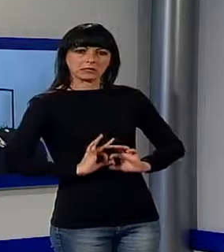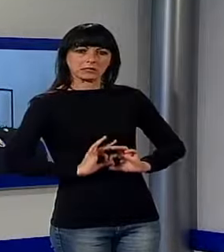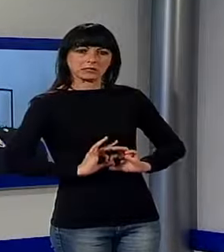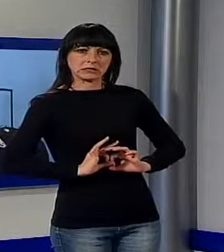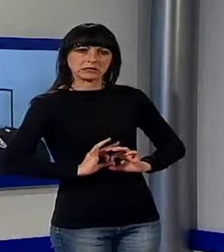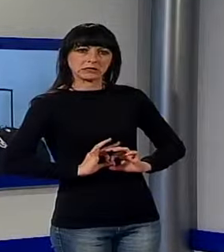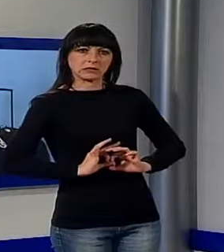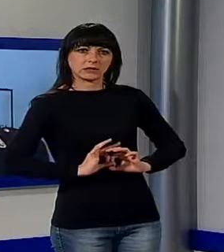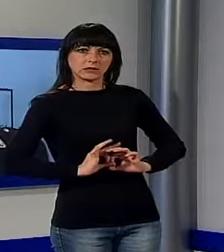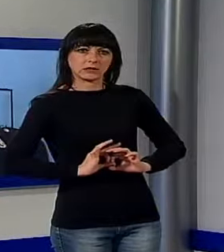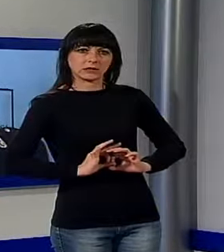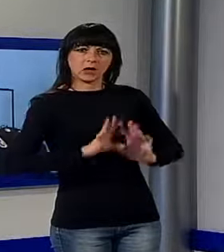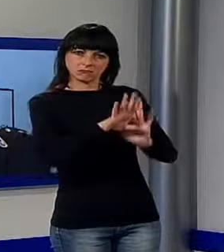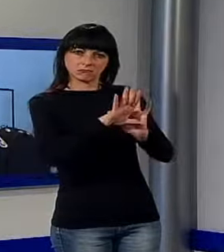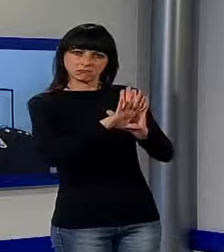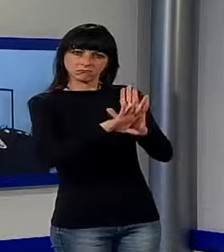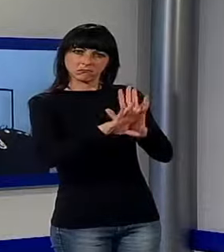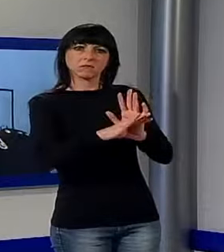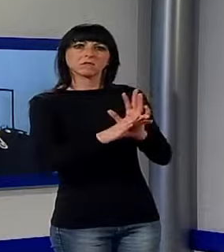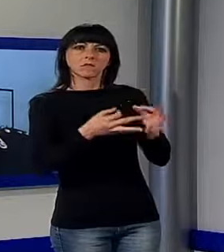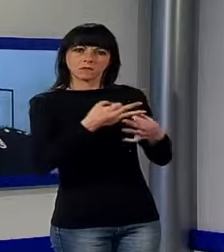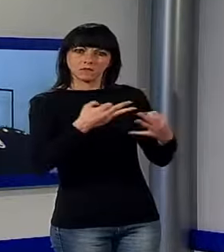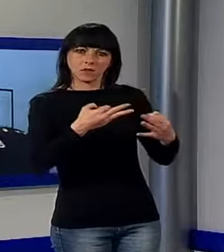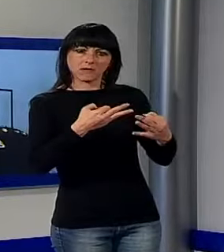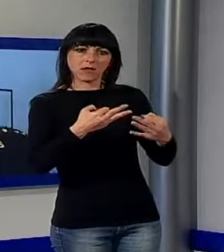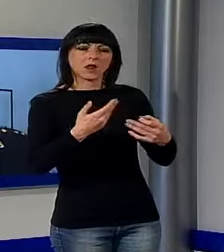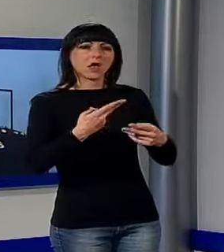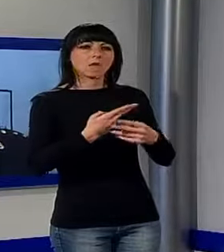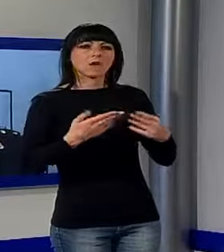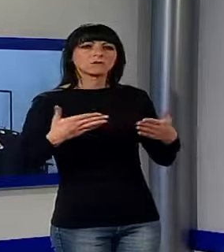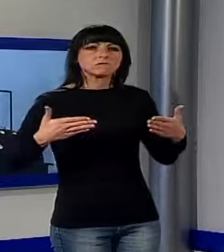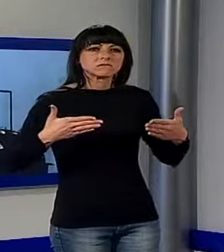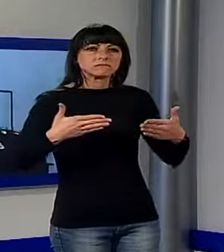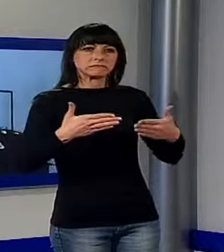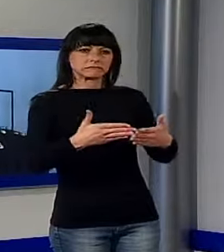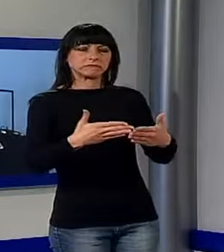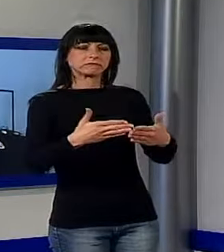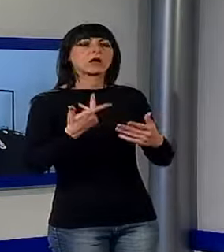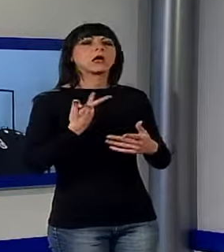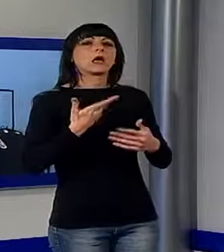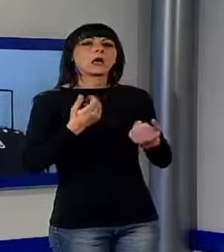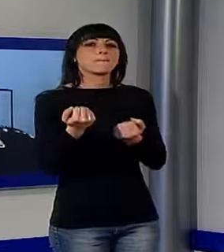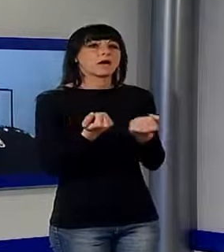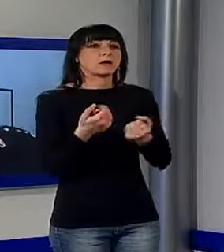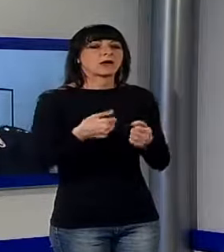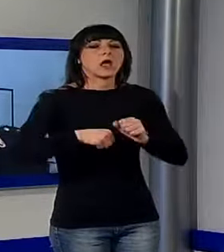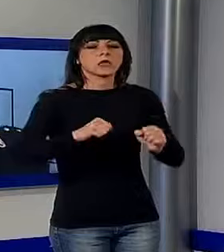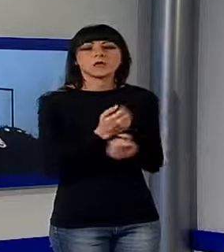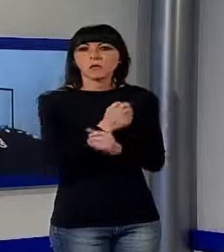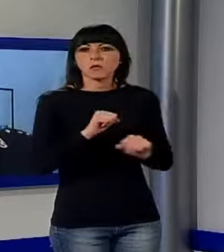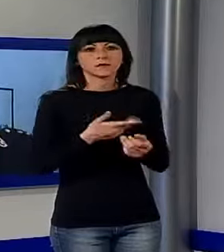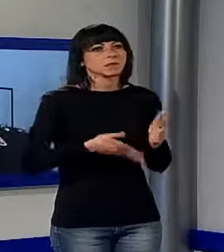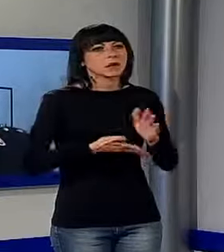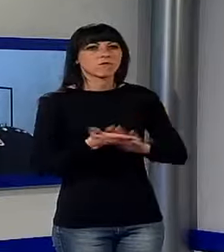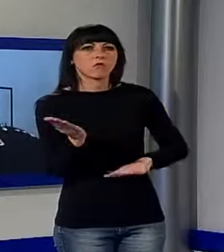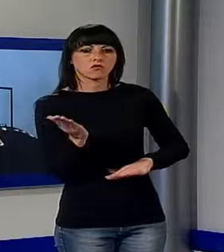stato predisposto, hanno creato un imbuto in modo tale che la macchina appena accenziata dentro non hanno avuto possibilità, il rapinatore in